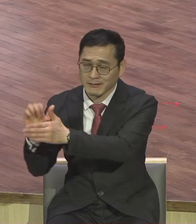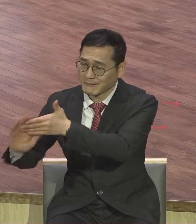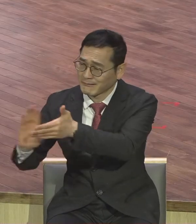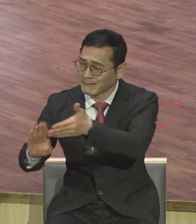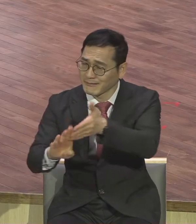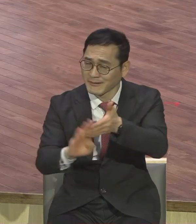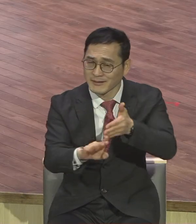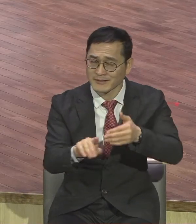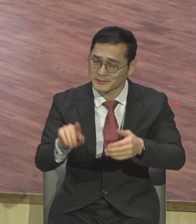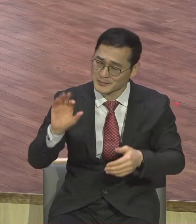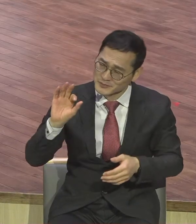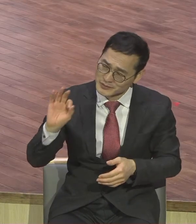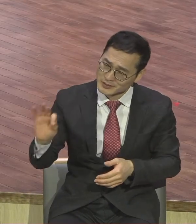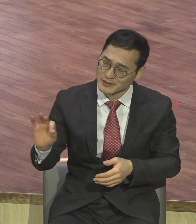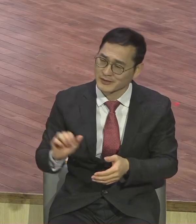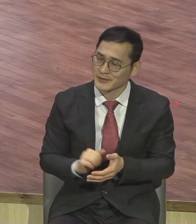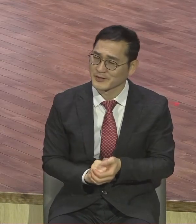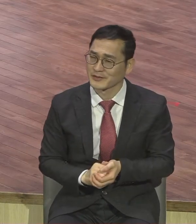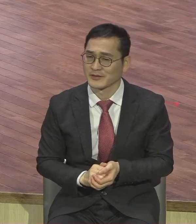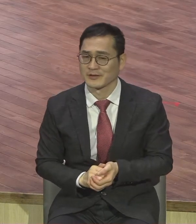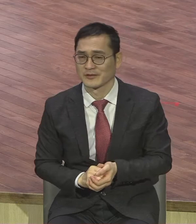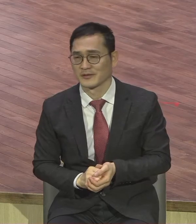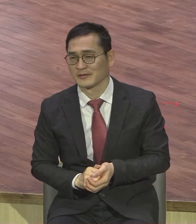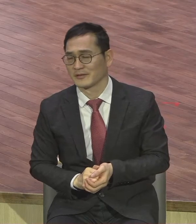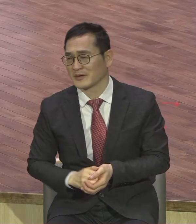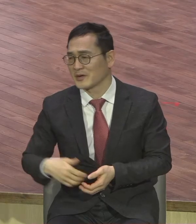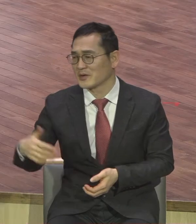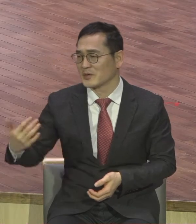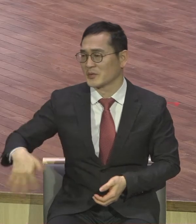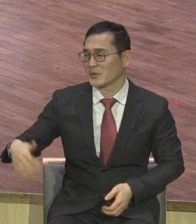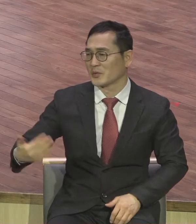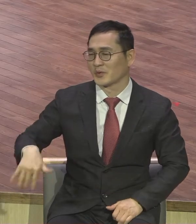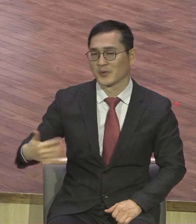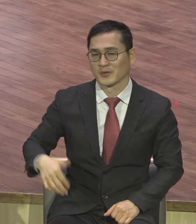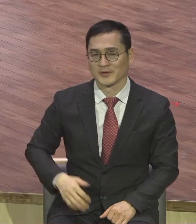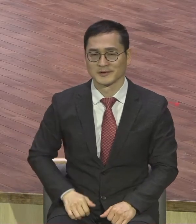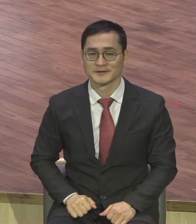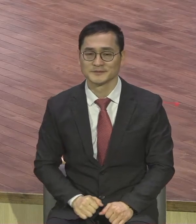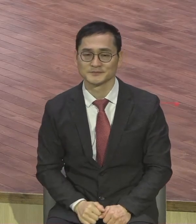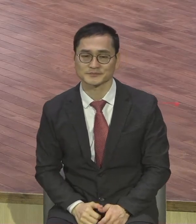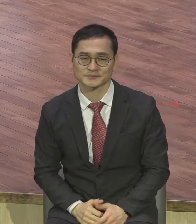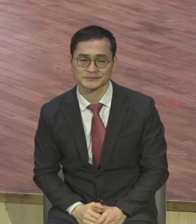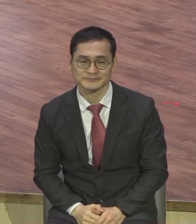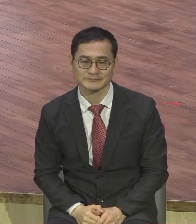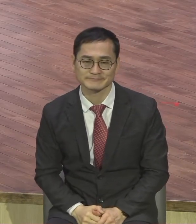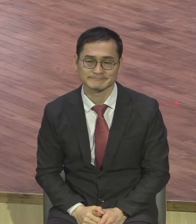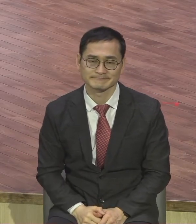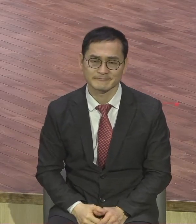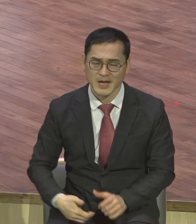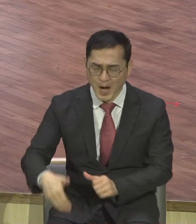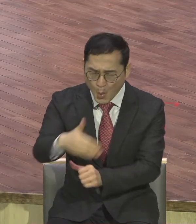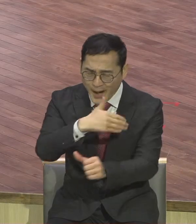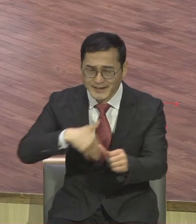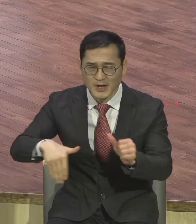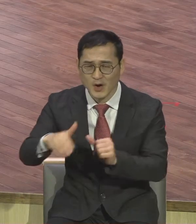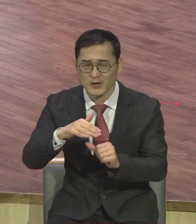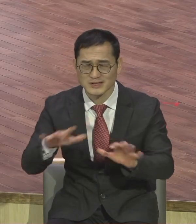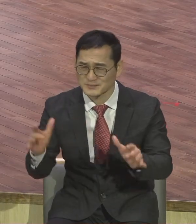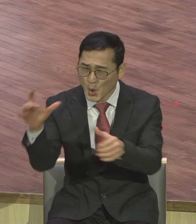그런 환경을 뛰어넘는 모습을 제가 봤어요. 어떤 환경 속에 있다 할지라도 모든 기관 모든 부서 모든